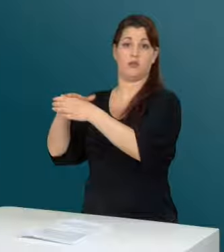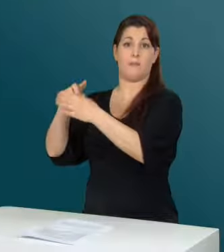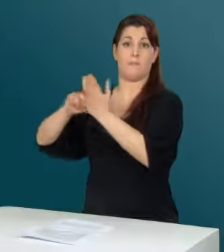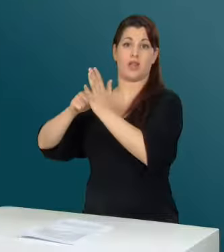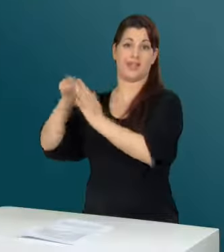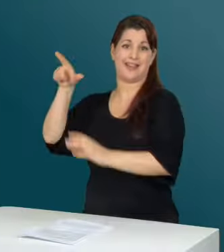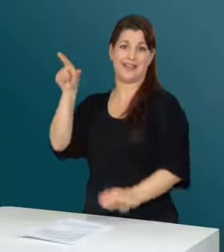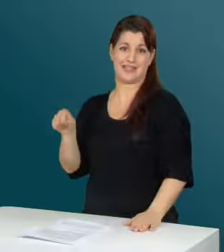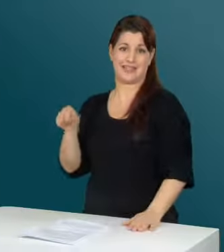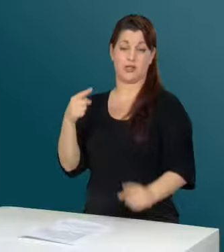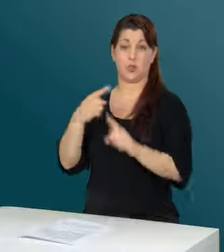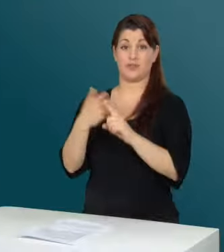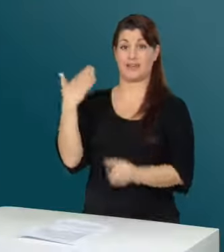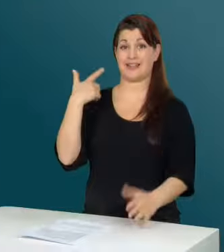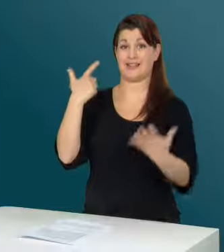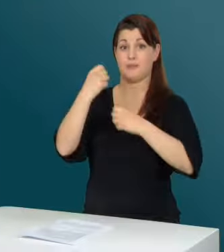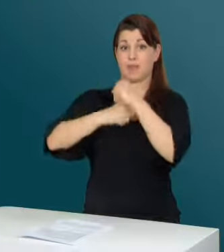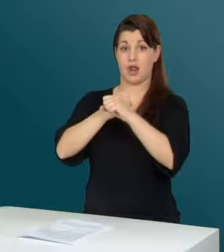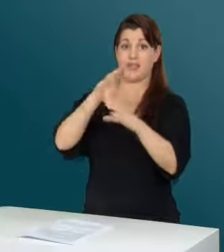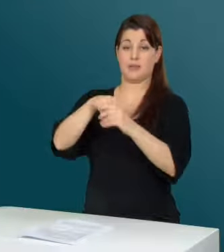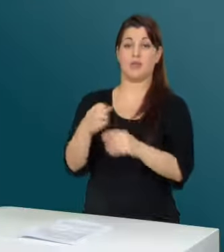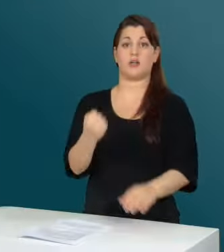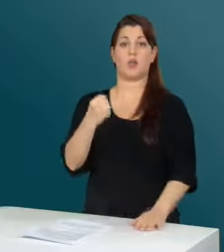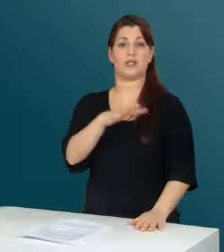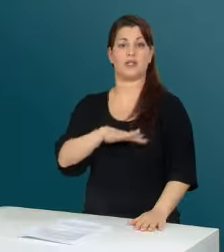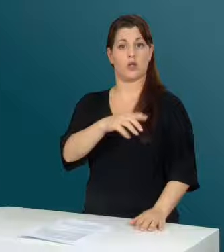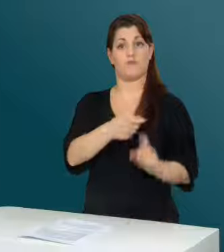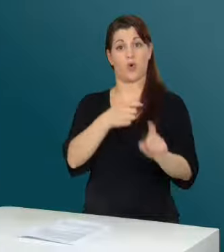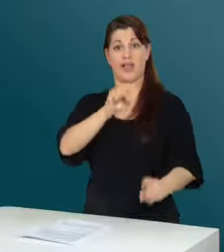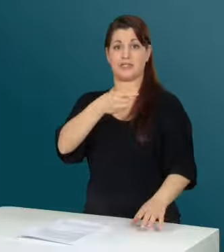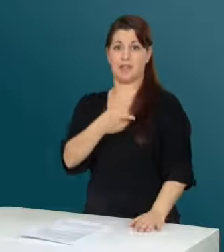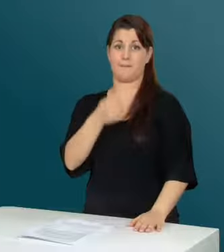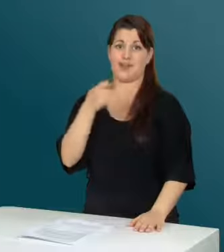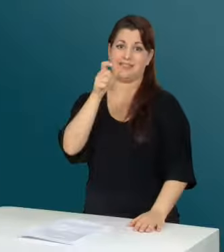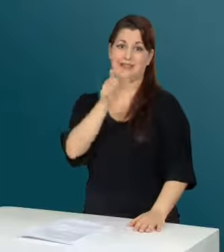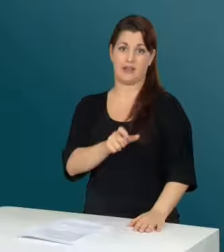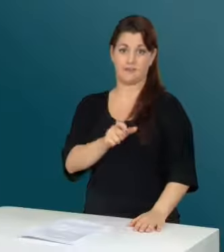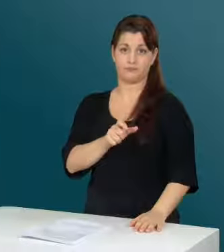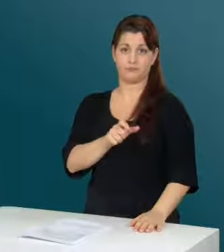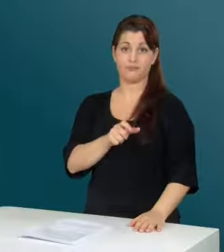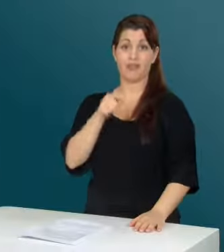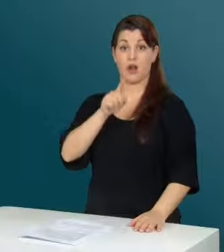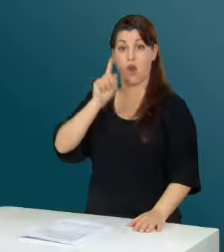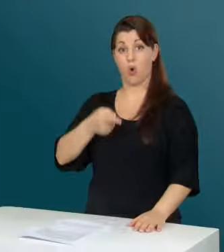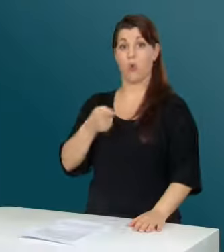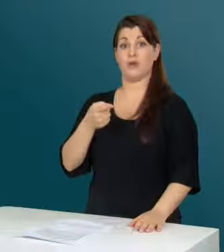Jahren präsidiert er die SP-Sektion Tessin. Er arbeitet seit 2002 als Direktor beim Tessiner